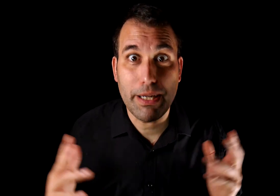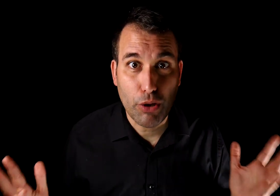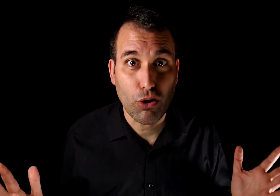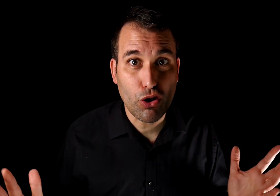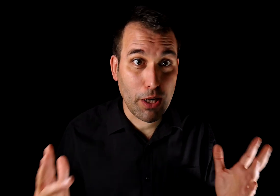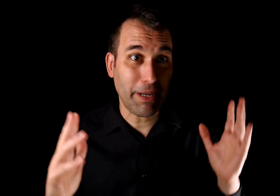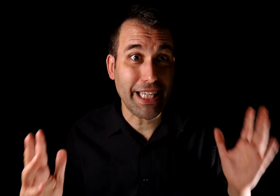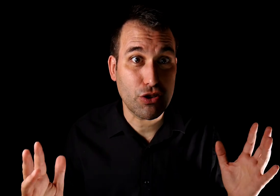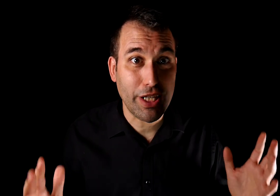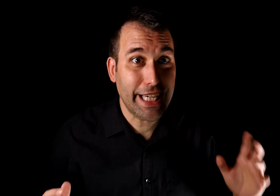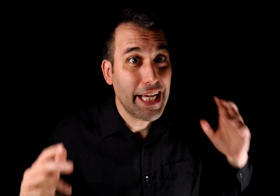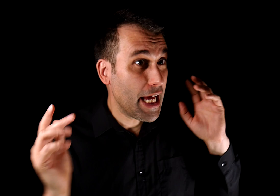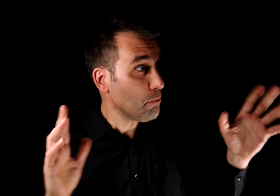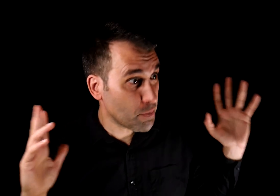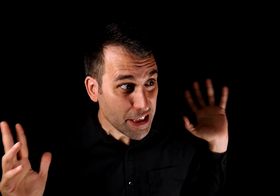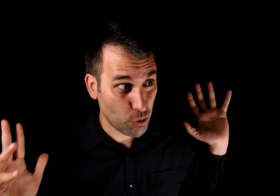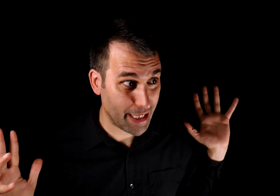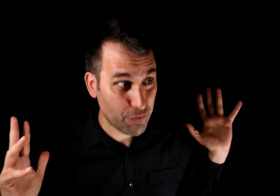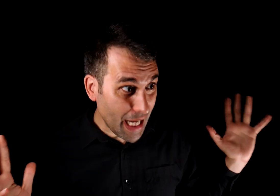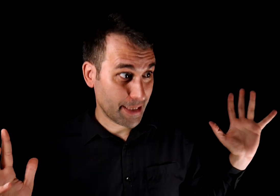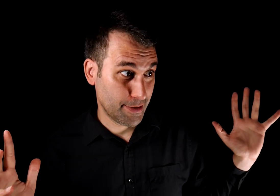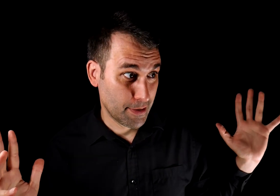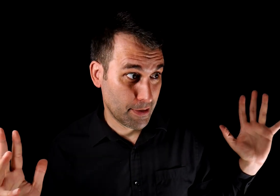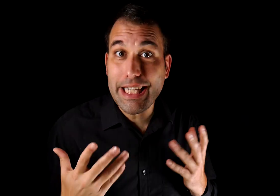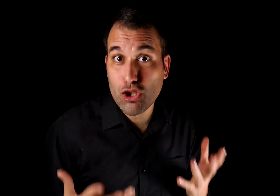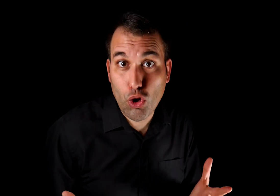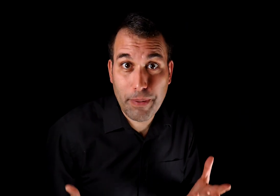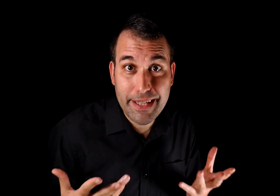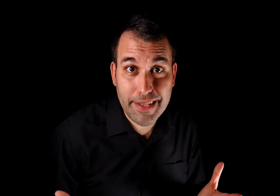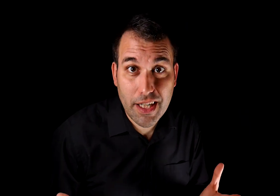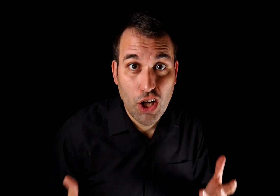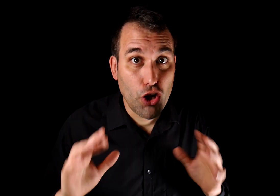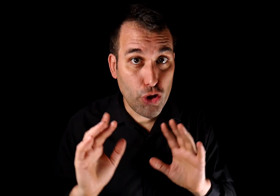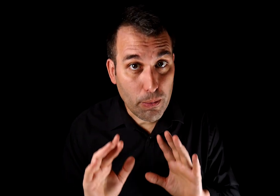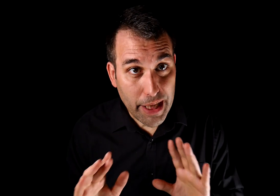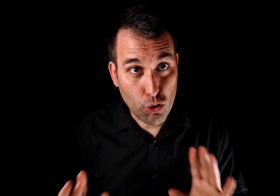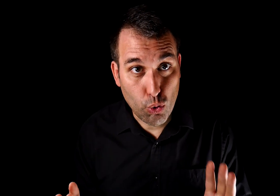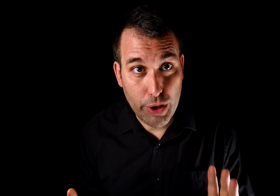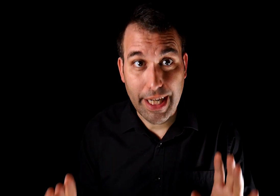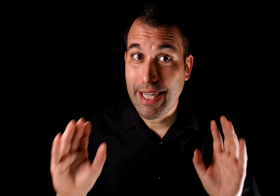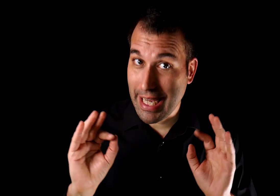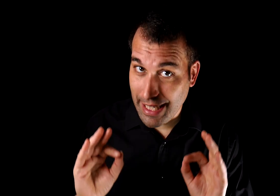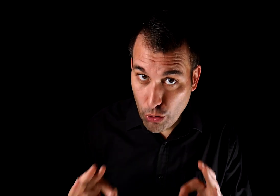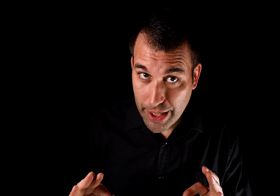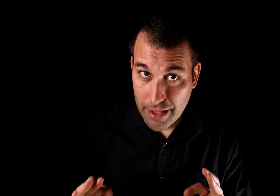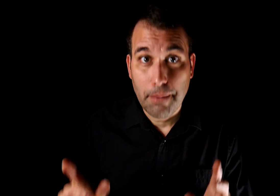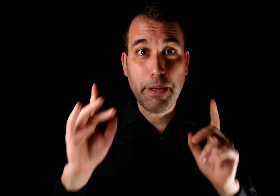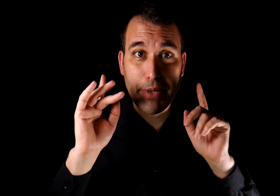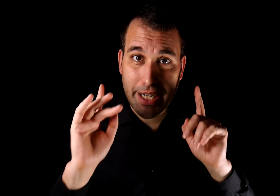manipulador con el pretexto de que ¡Hemos visto una red flag! Es sólo para decir, no voy a concluir nada ahora, pero voy a